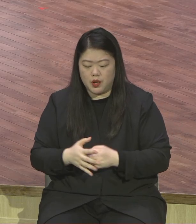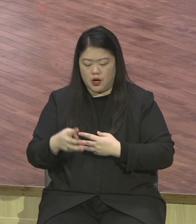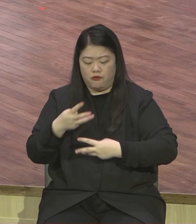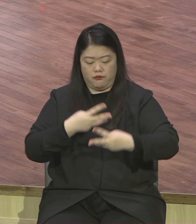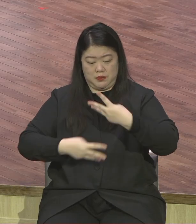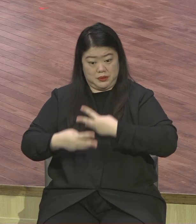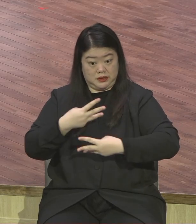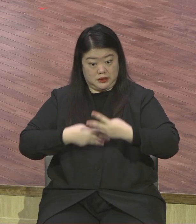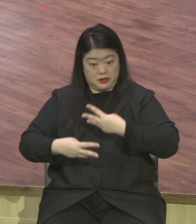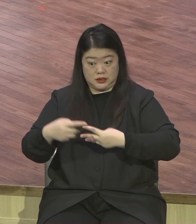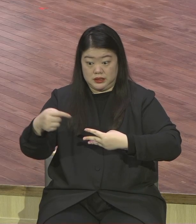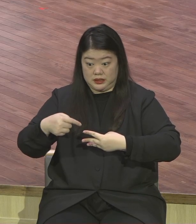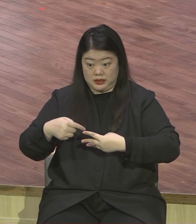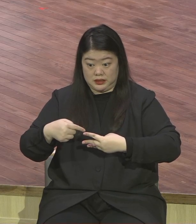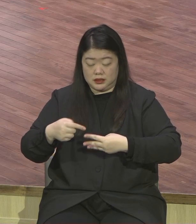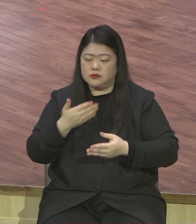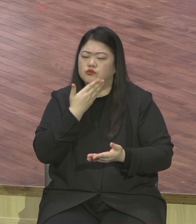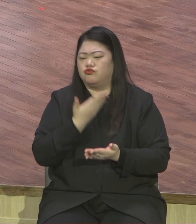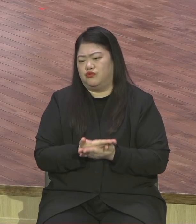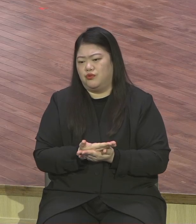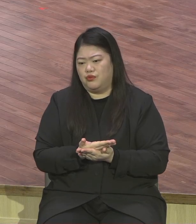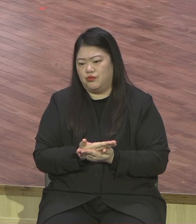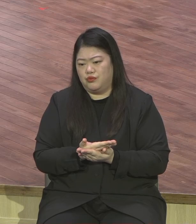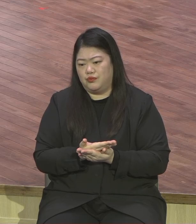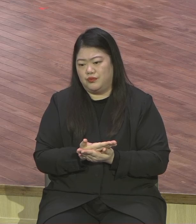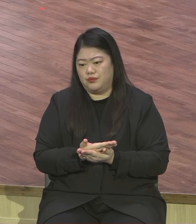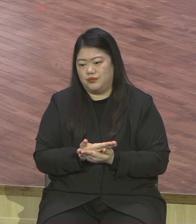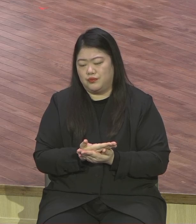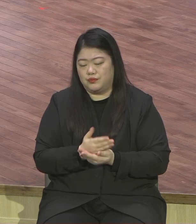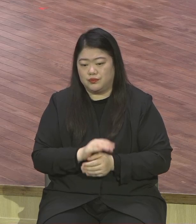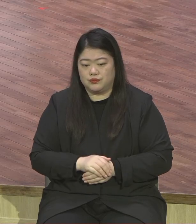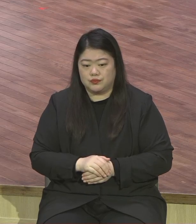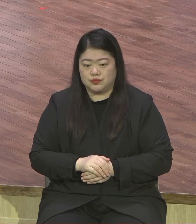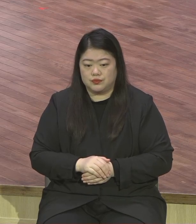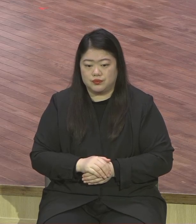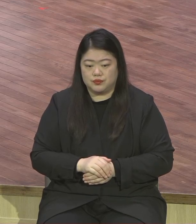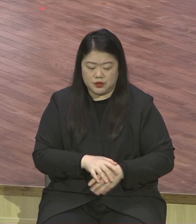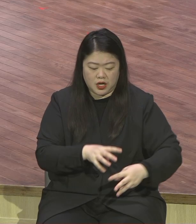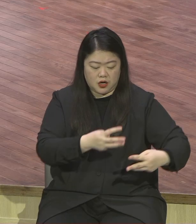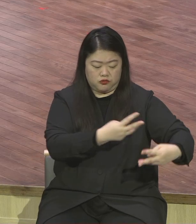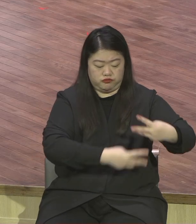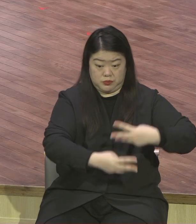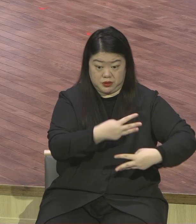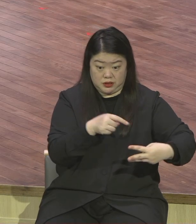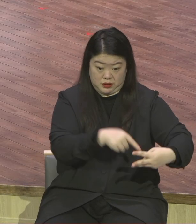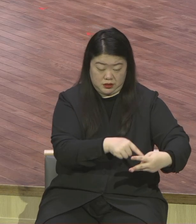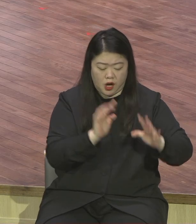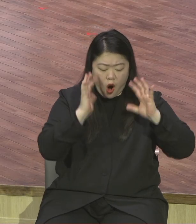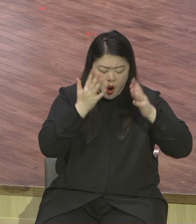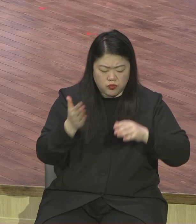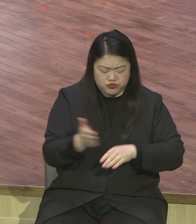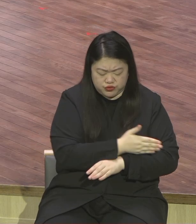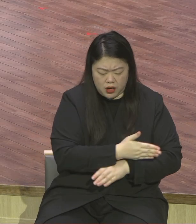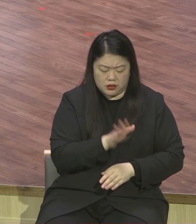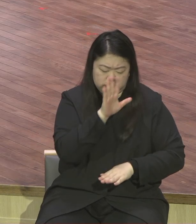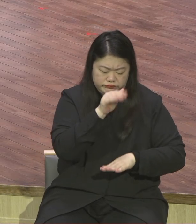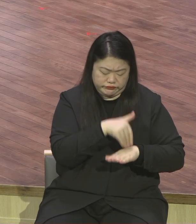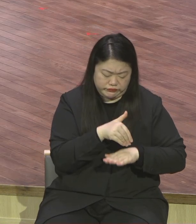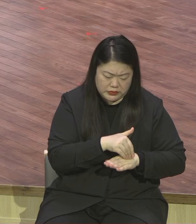랩런트예요 우리 후대들 랩런트 이들이 미래 살릴 주옵들이에요 여러분 자식들입니다